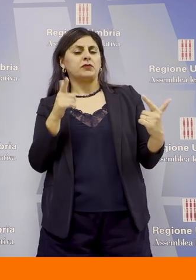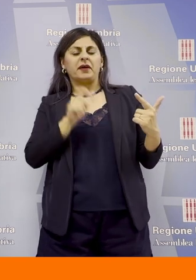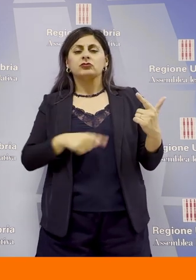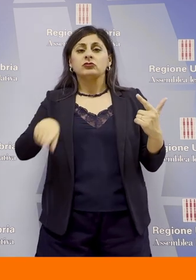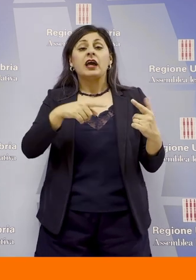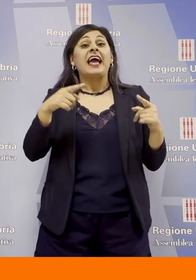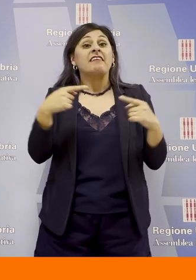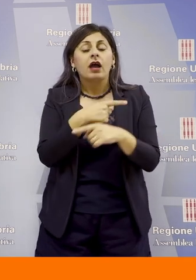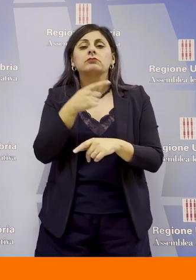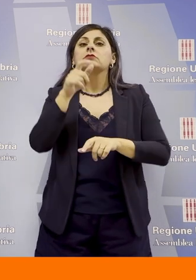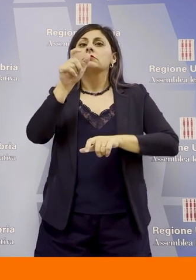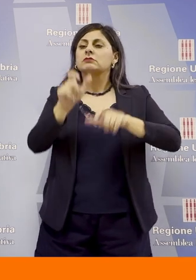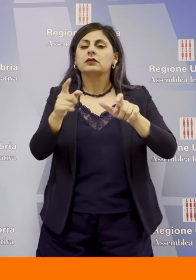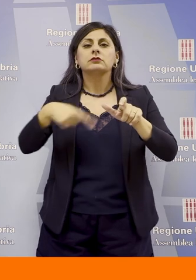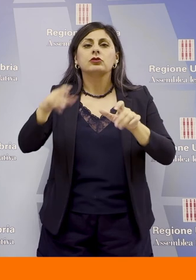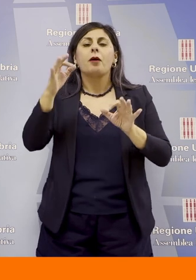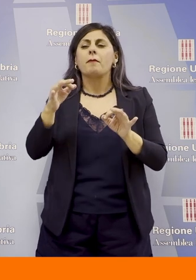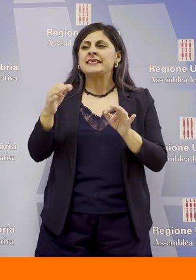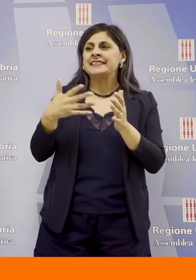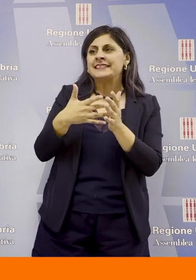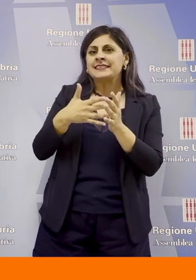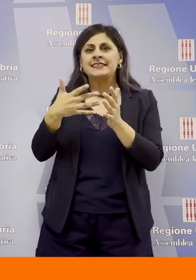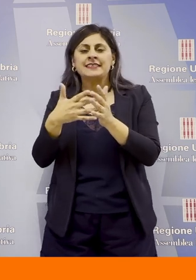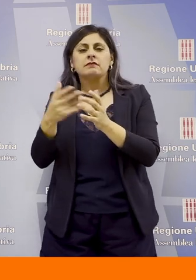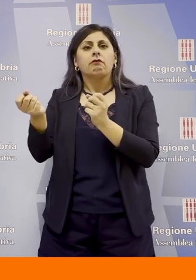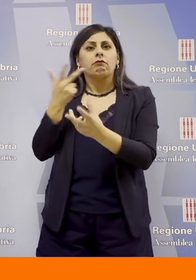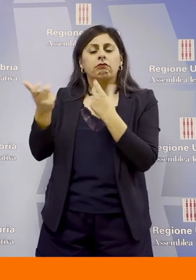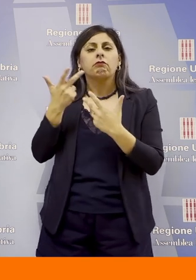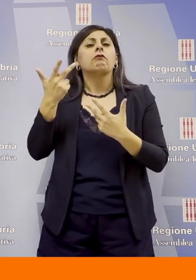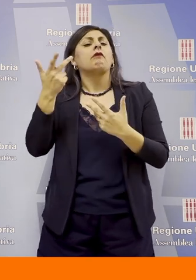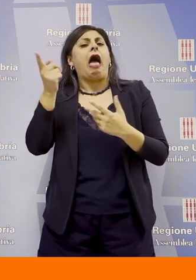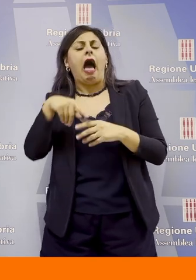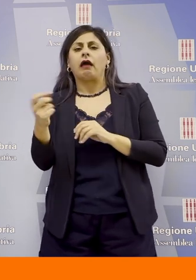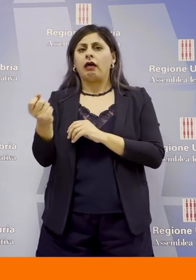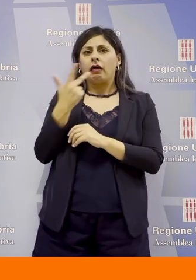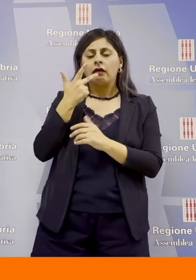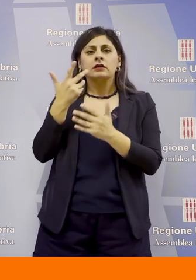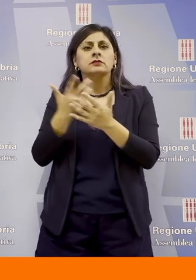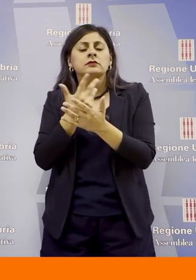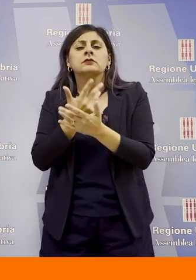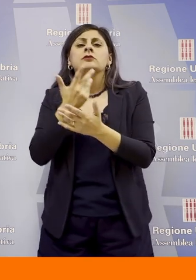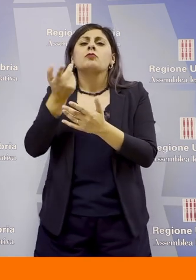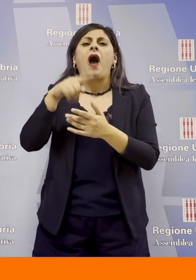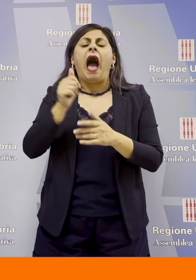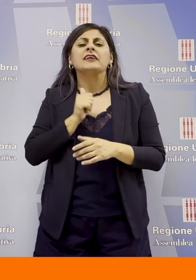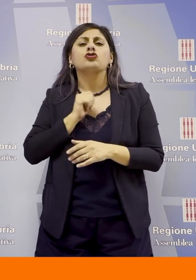ci rivelano e ci comunicano le criticità attraverso comitati, ma anche singolarmente. Quindi, diciamo, noi non solo non